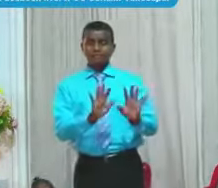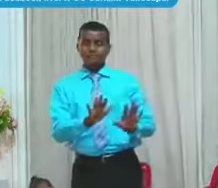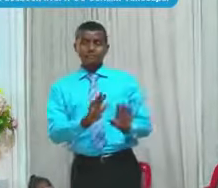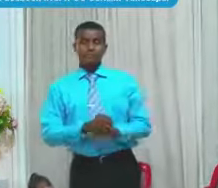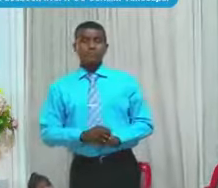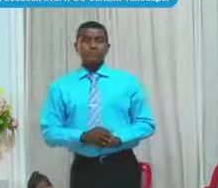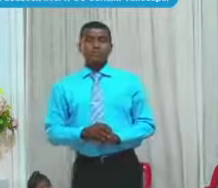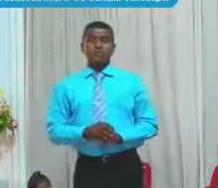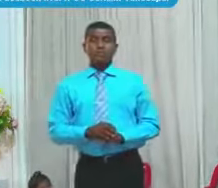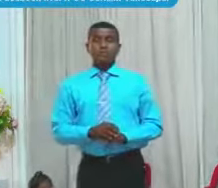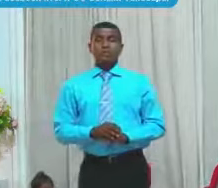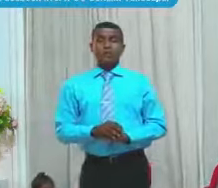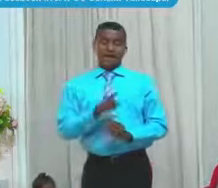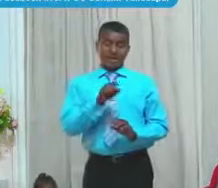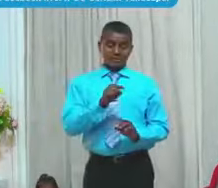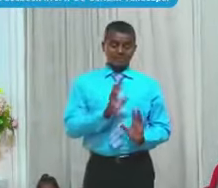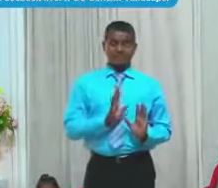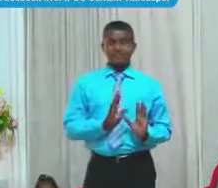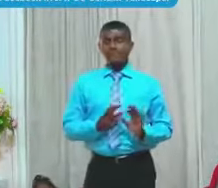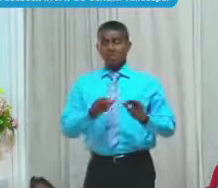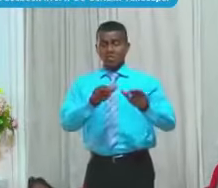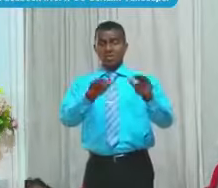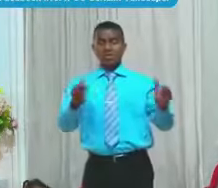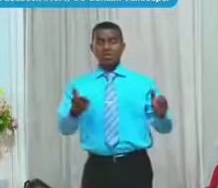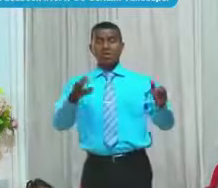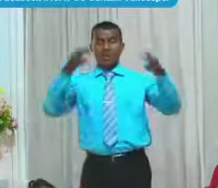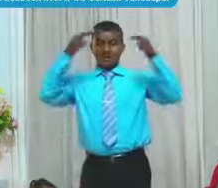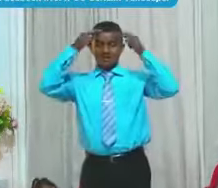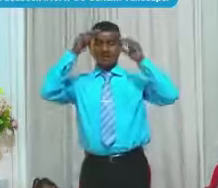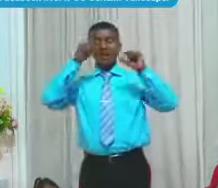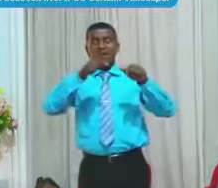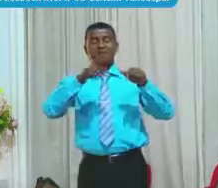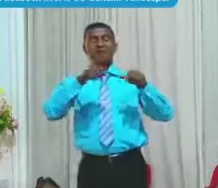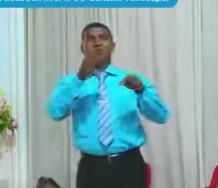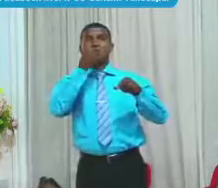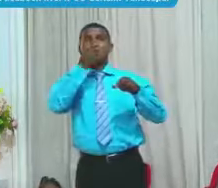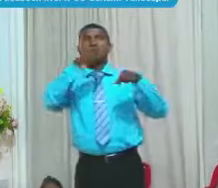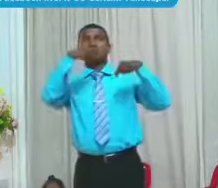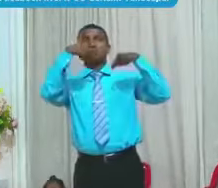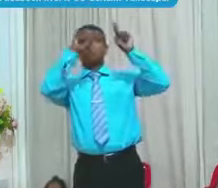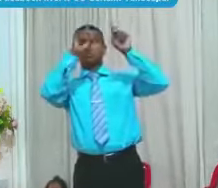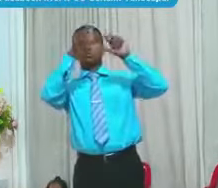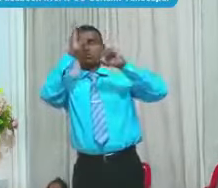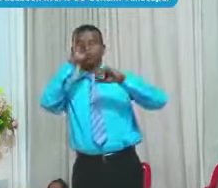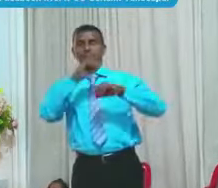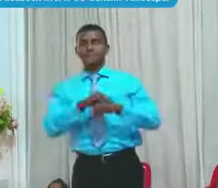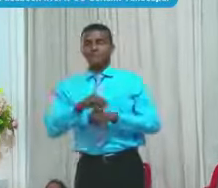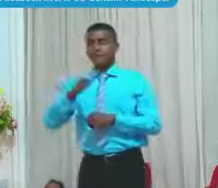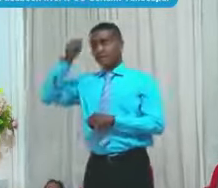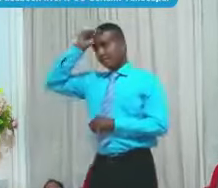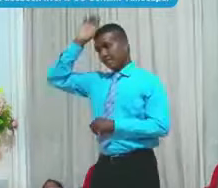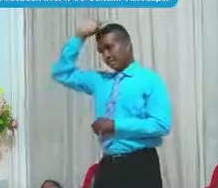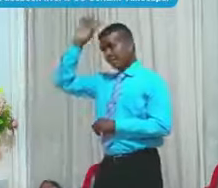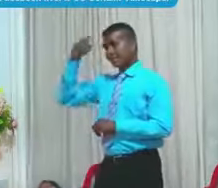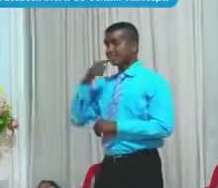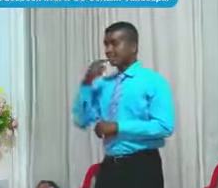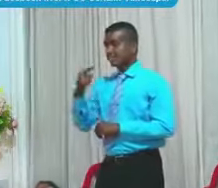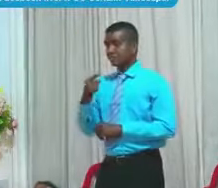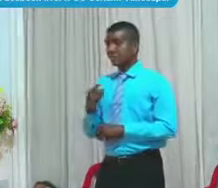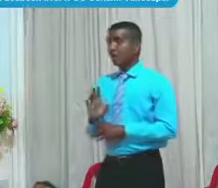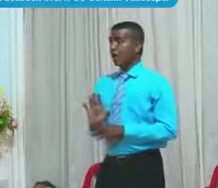comida A Dios Según El rey de Babilonia Daniel dijo Que se salga todo mundo